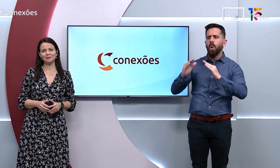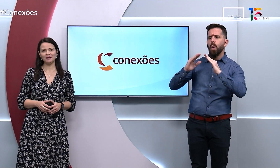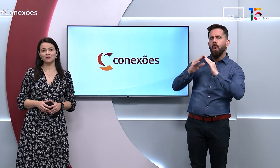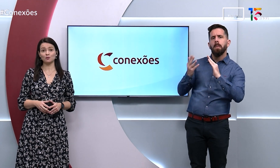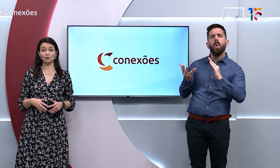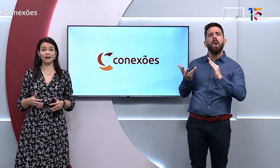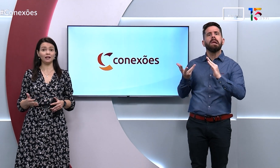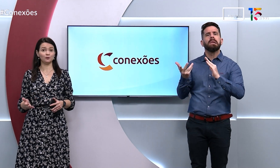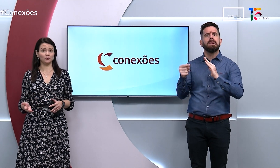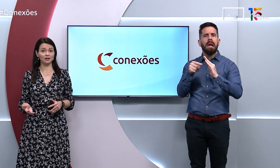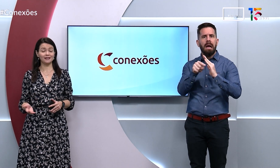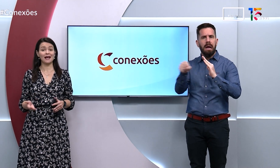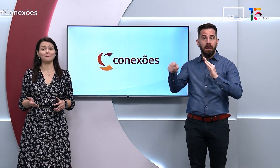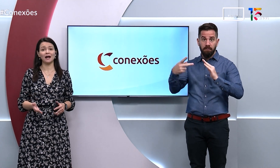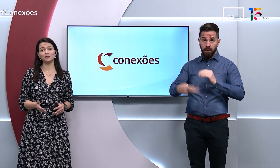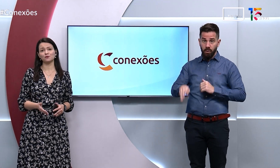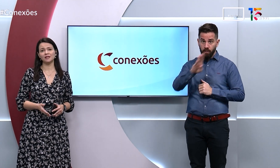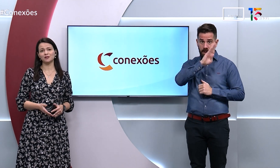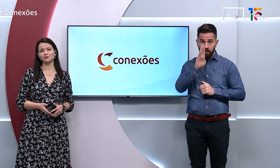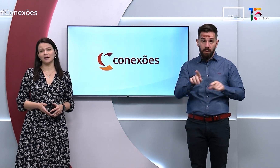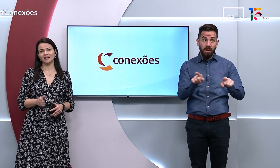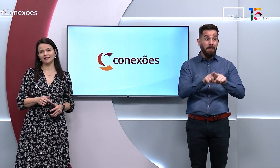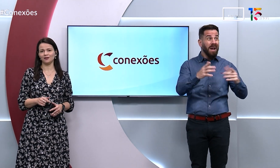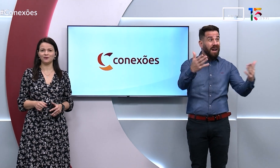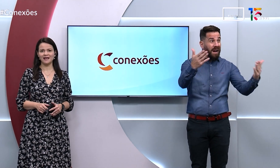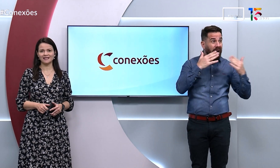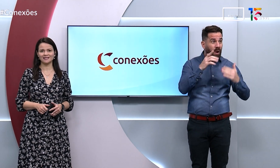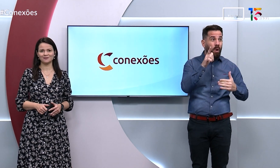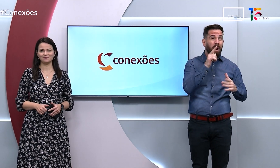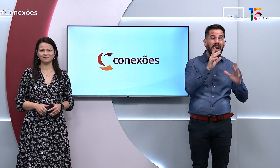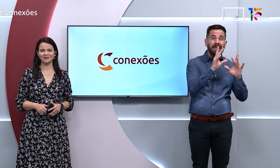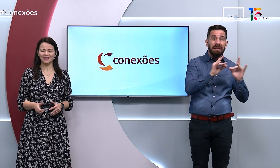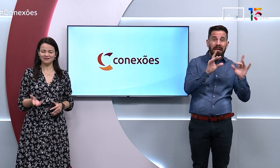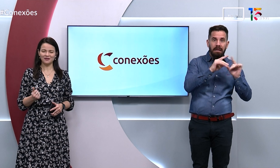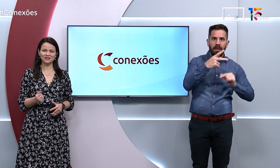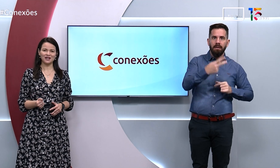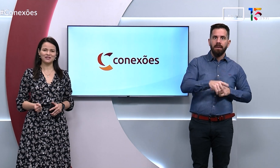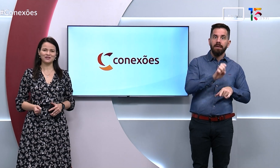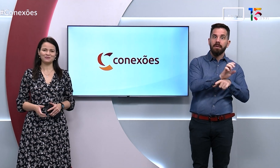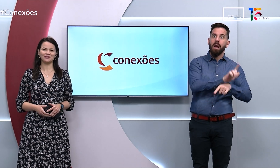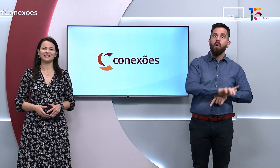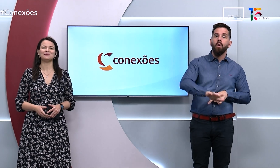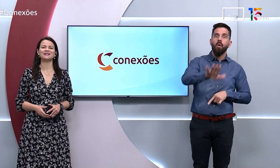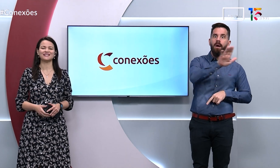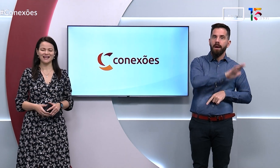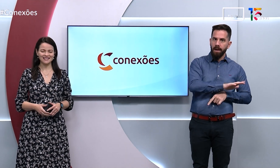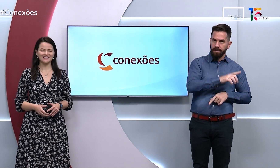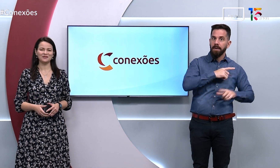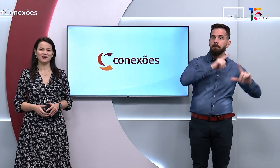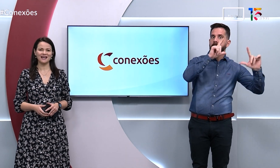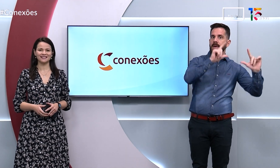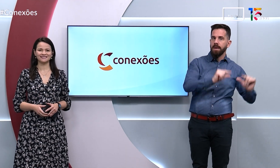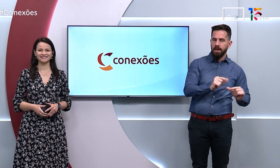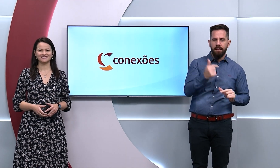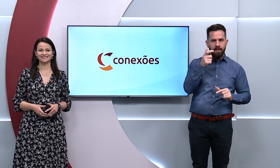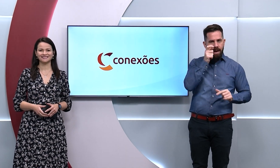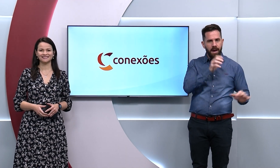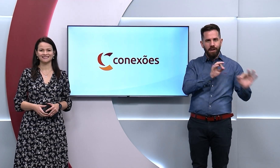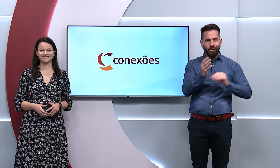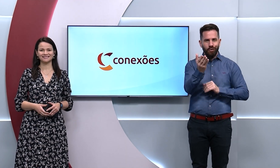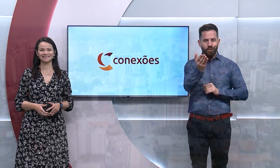E também sobre o calor e a baixa umidade do ar aqui em Goiás. Vem com a gente, o programa já está no ar.